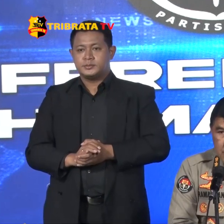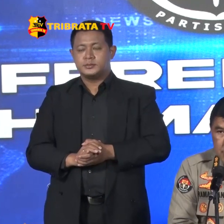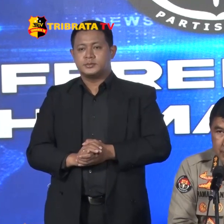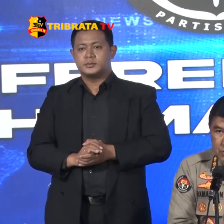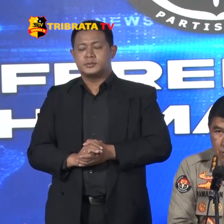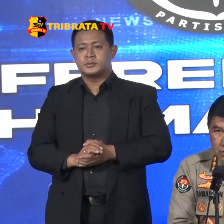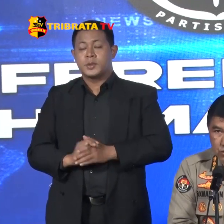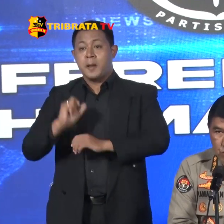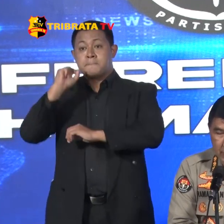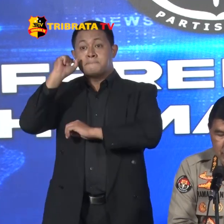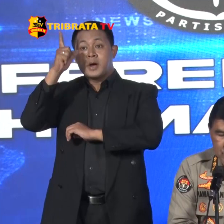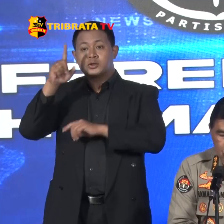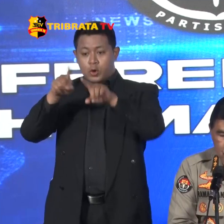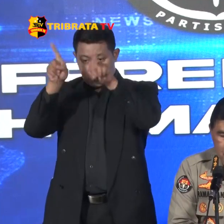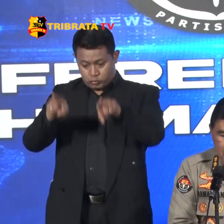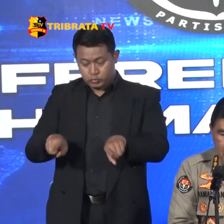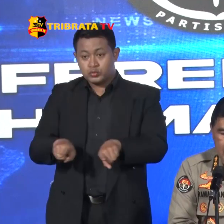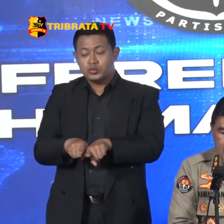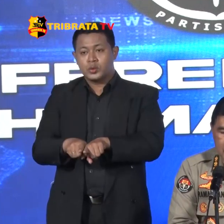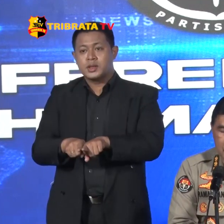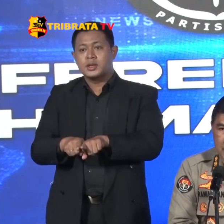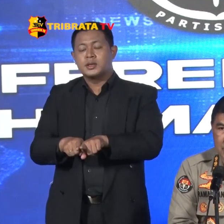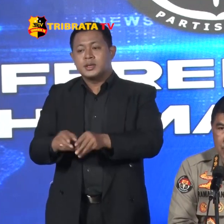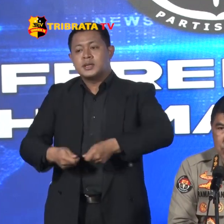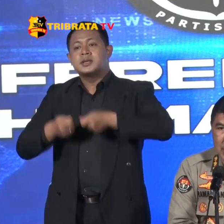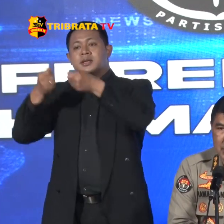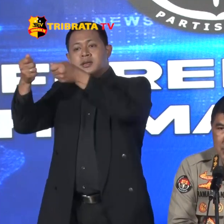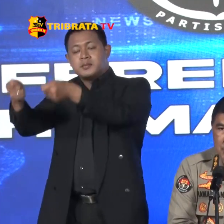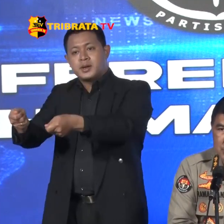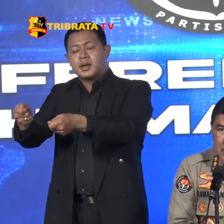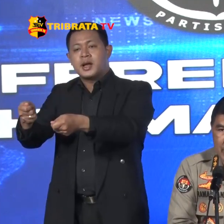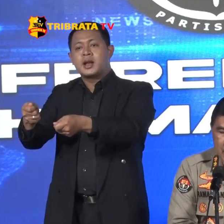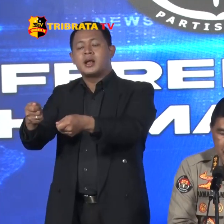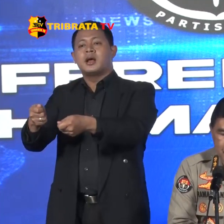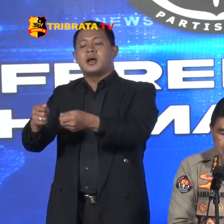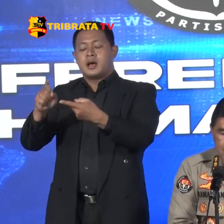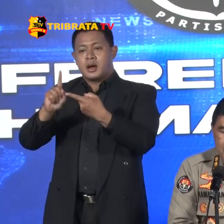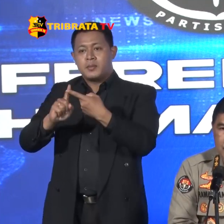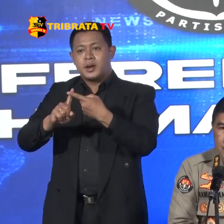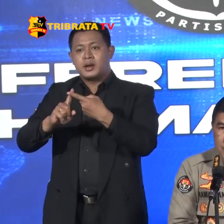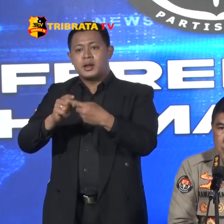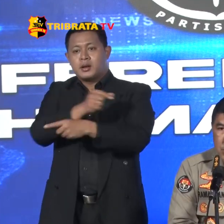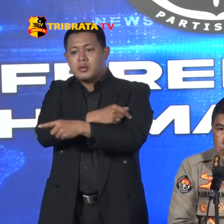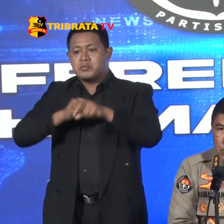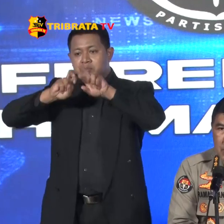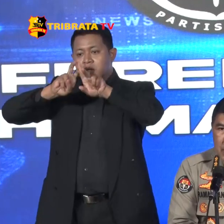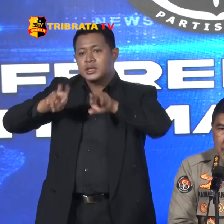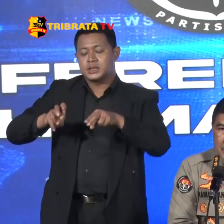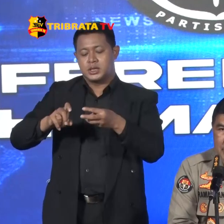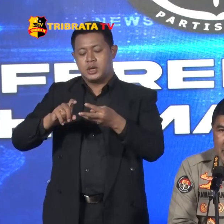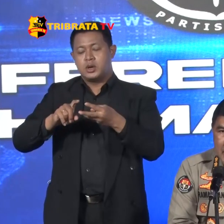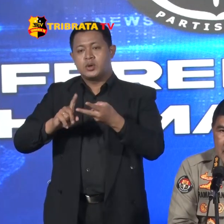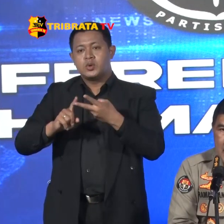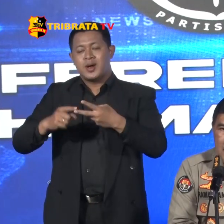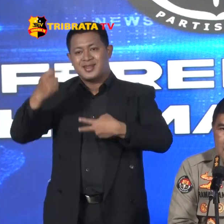Besok surat tersebut Akan diberikan tembusan Selain kepada penyidik Juga